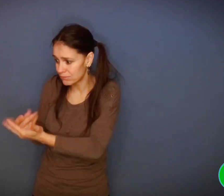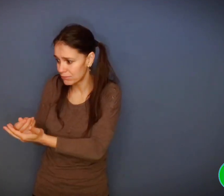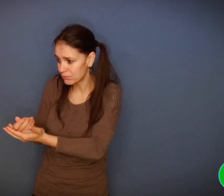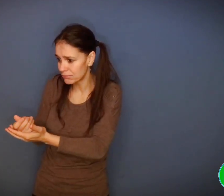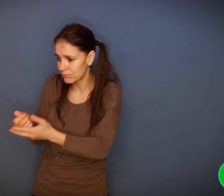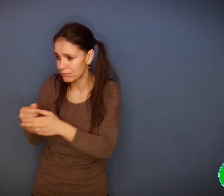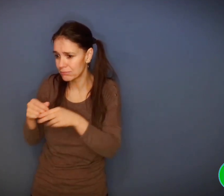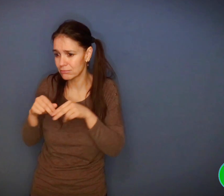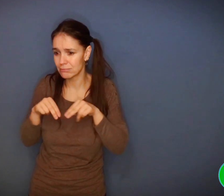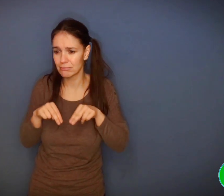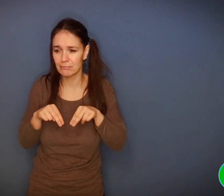Il n'a plus rien.